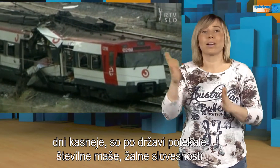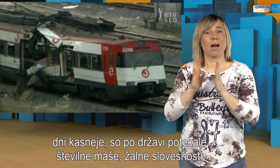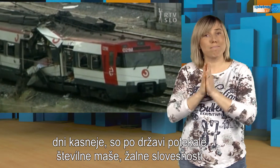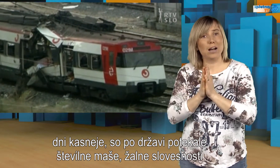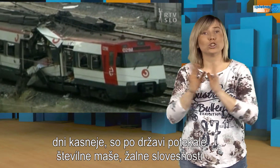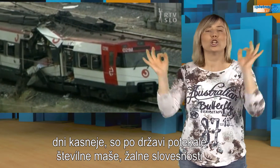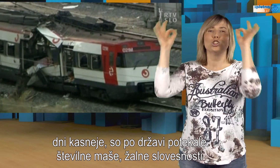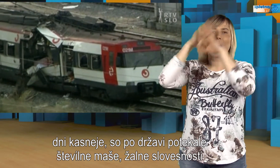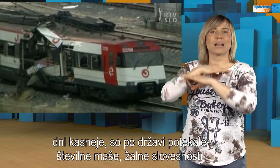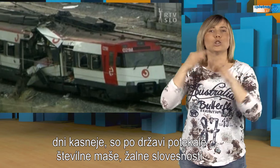tudi koncerti.